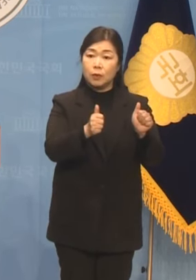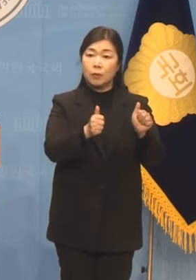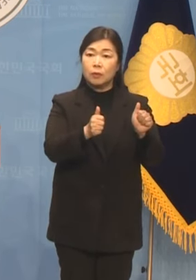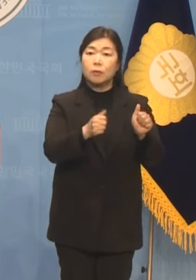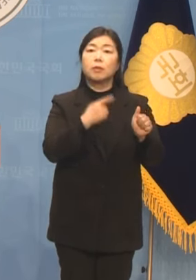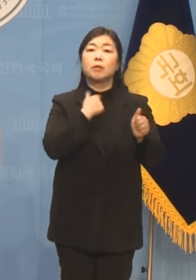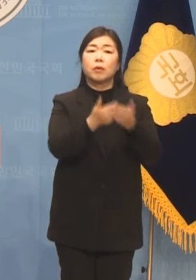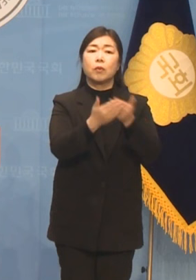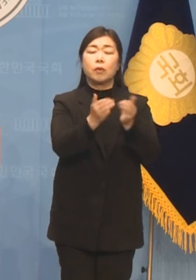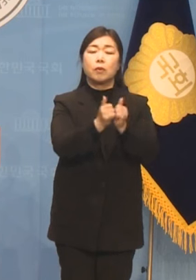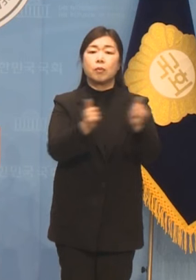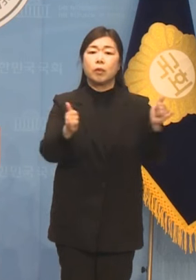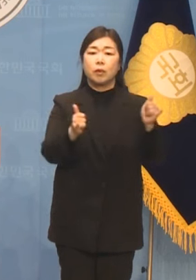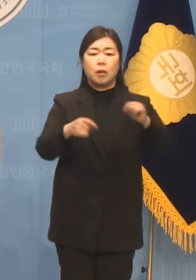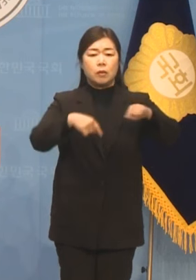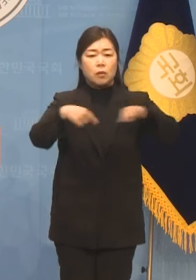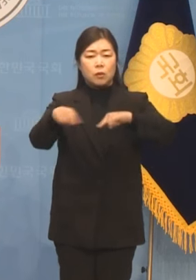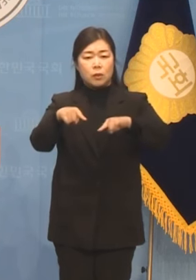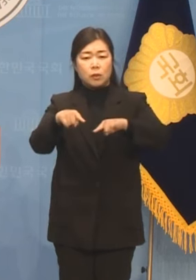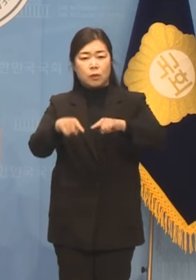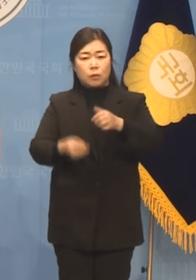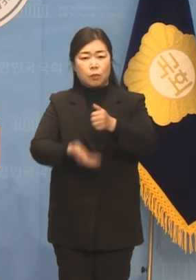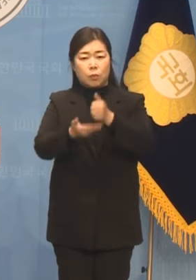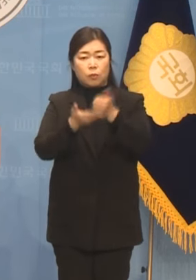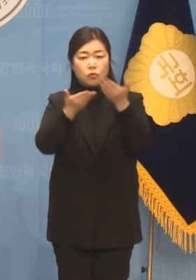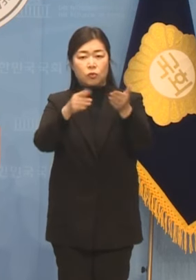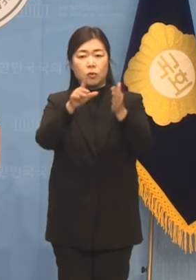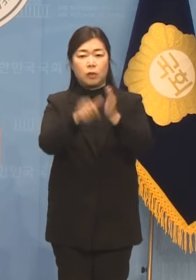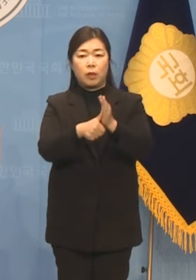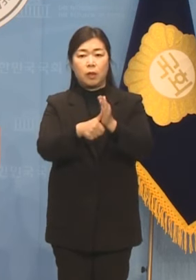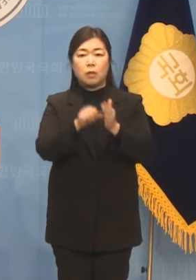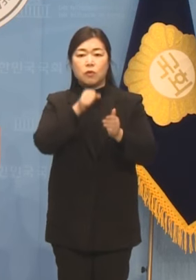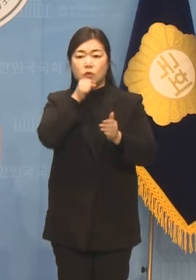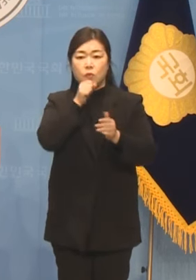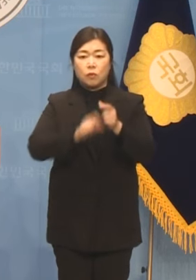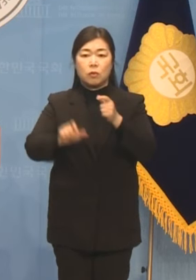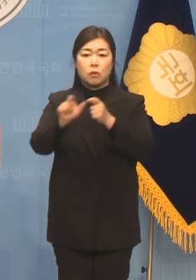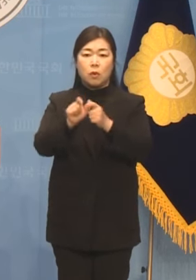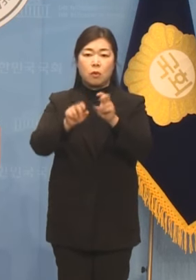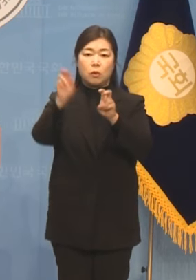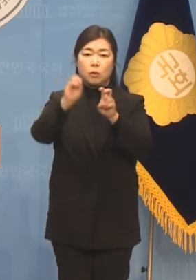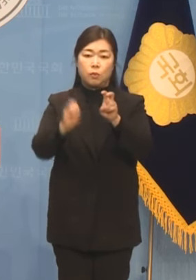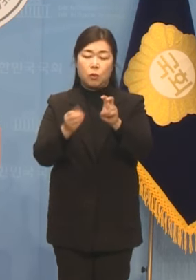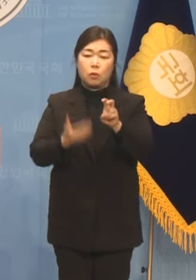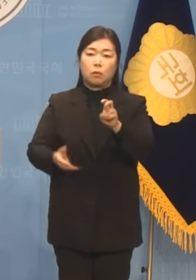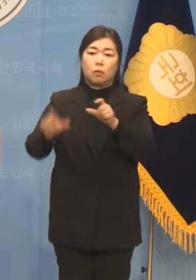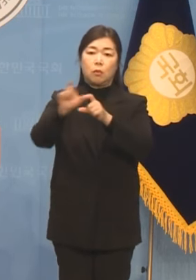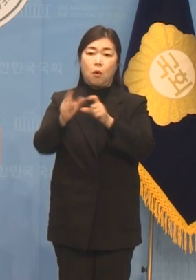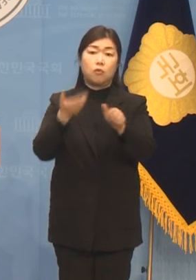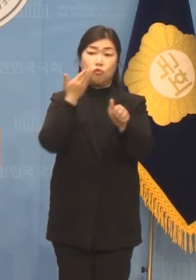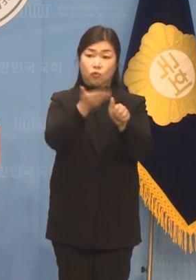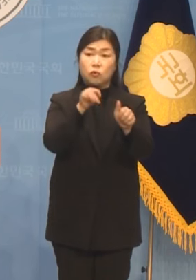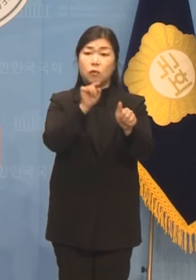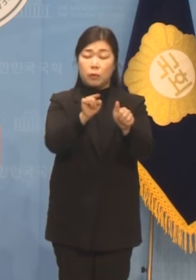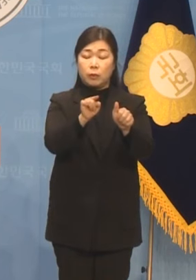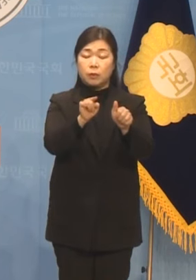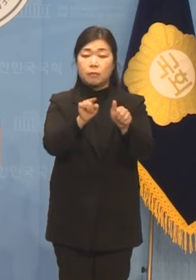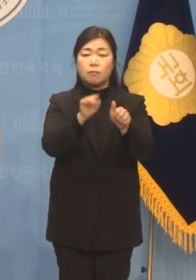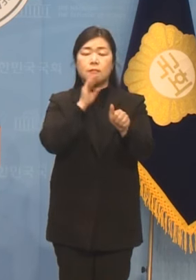국민적 요구의 무시이자 시대적 사명을 역행하는 행위입니다.